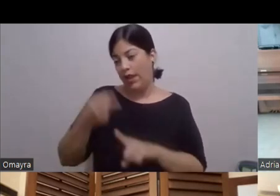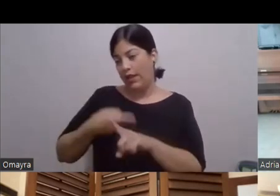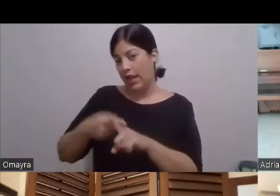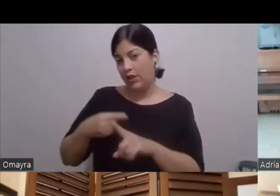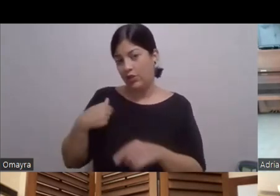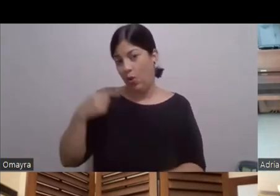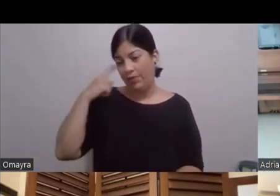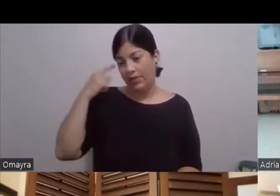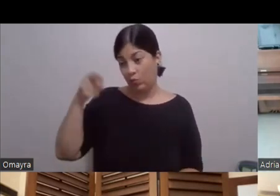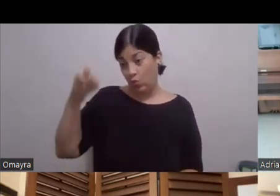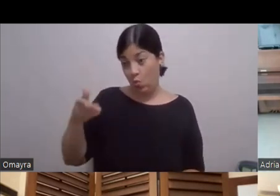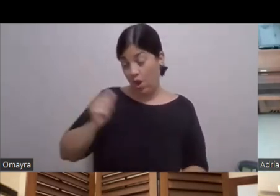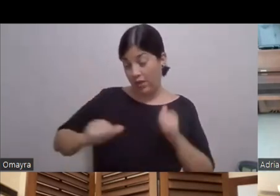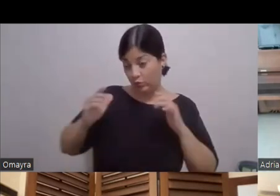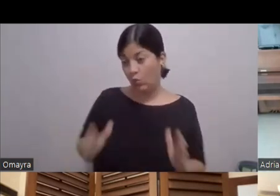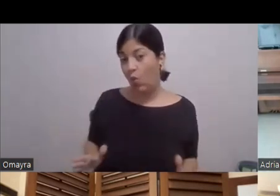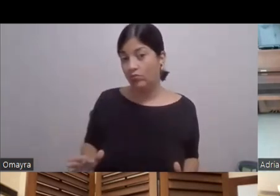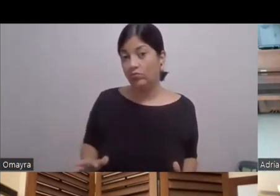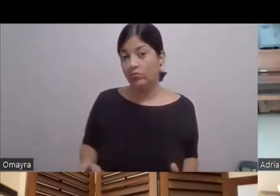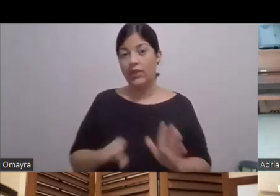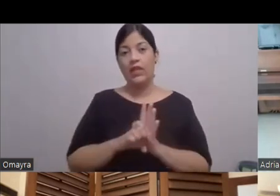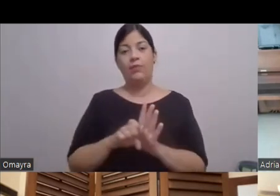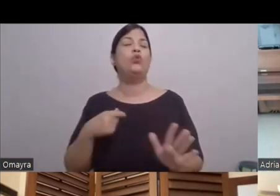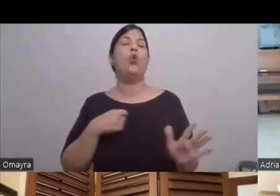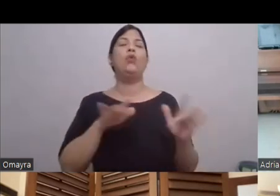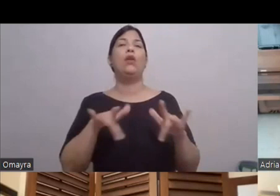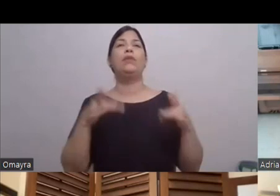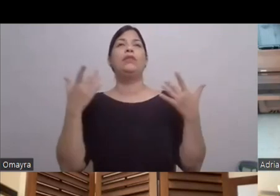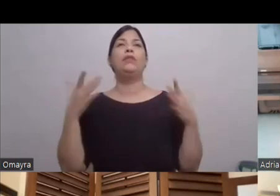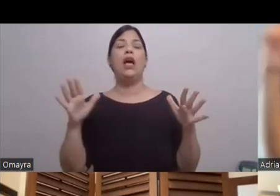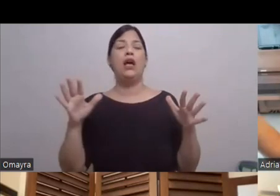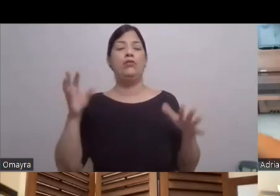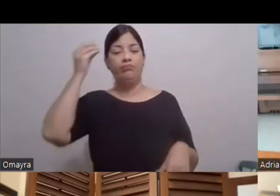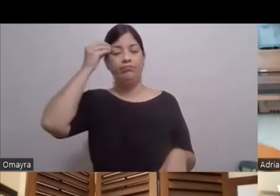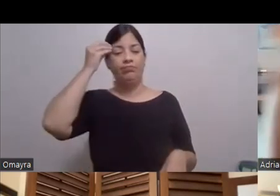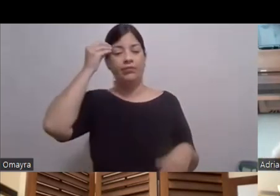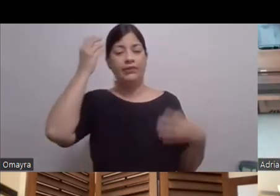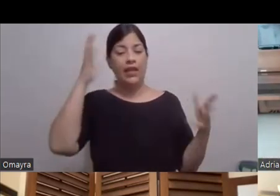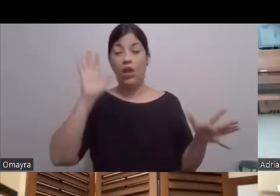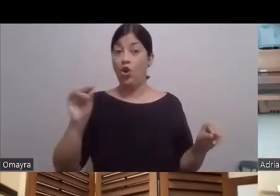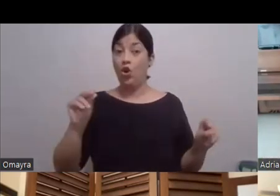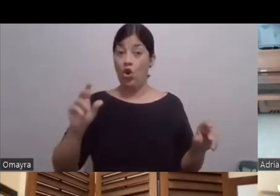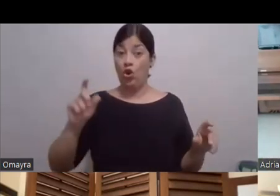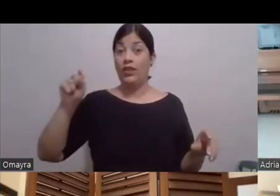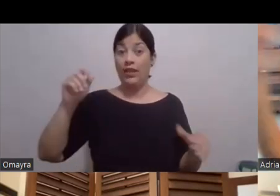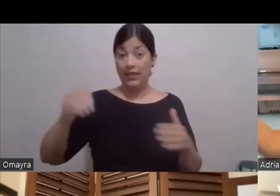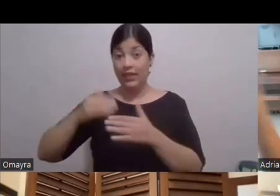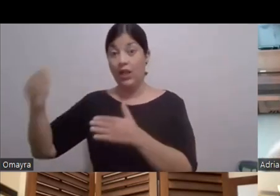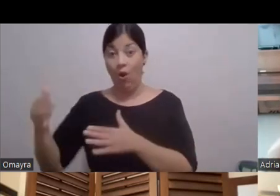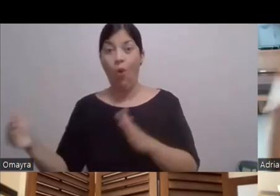sea Si de repente Ok, ya grabé Todas las escenas Que tengo aquí No Tienes el próximo Bueno No, no Tú sabes